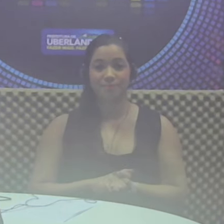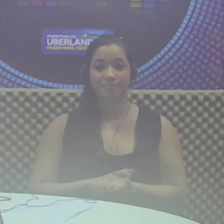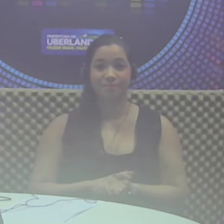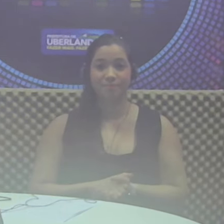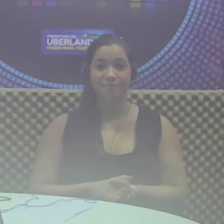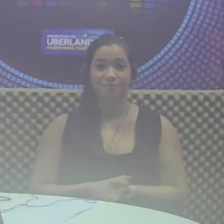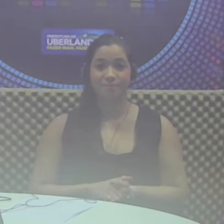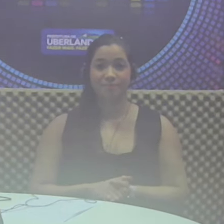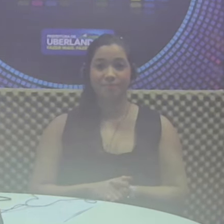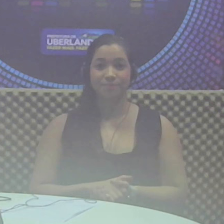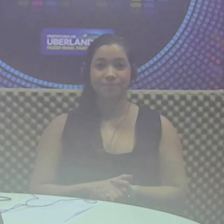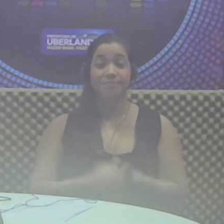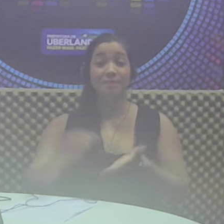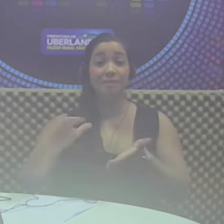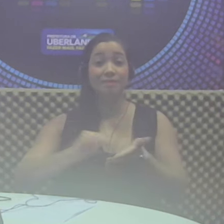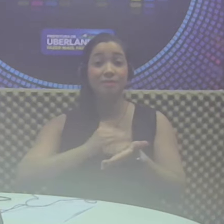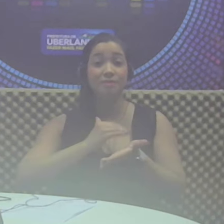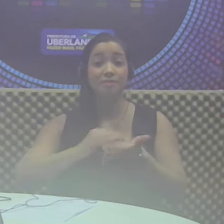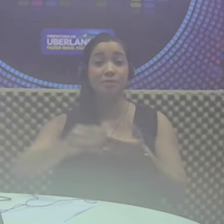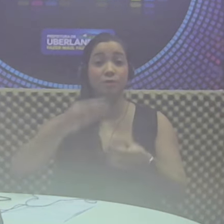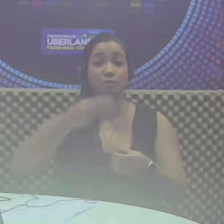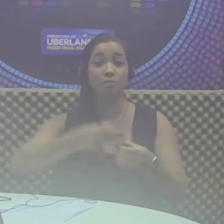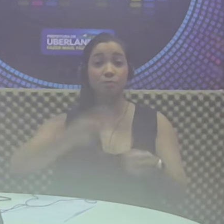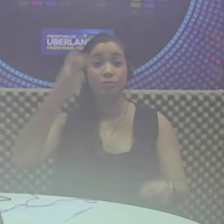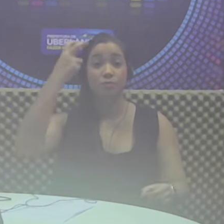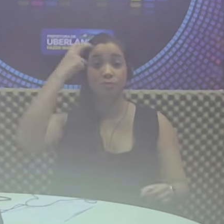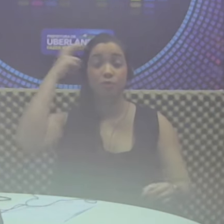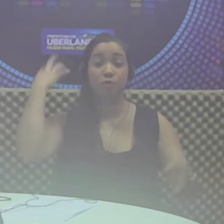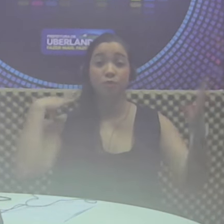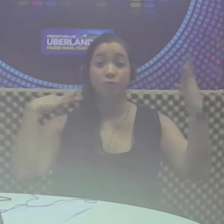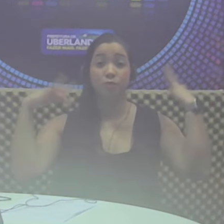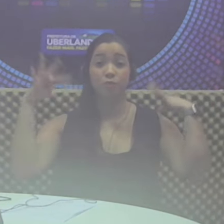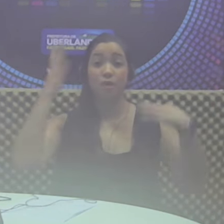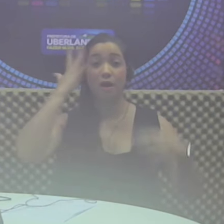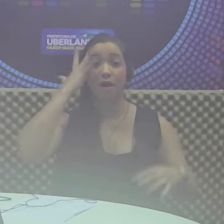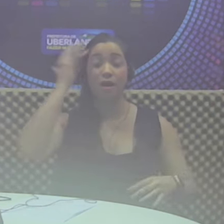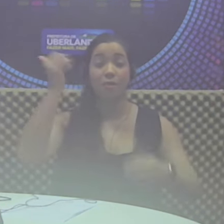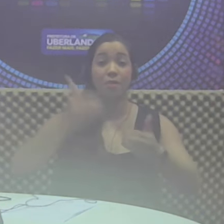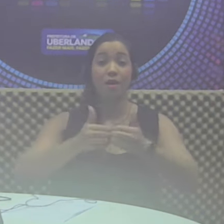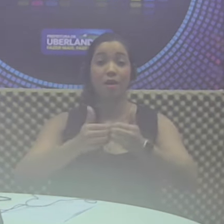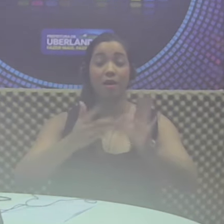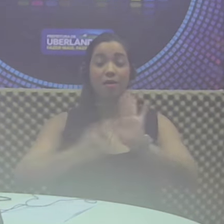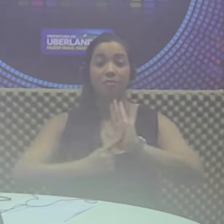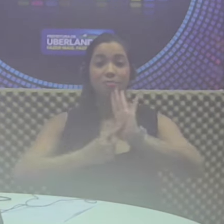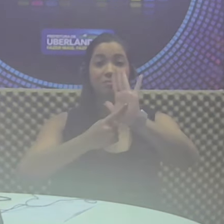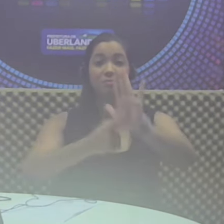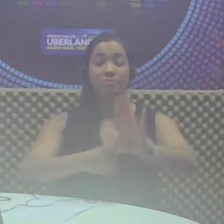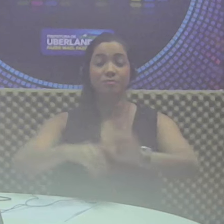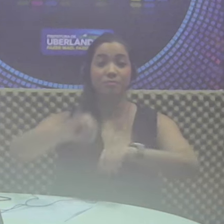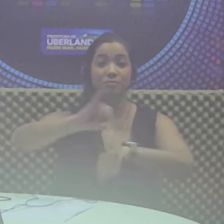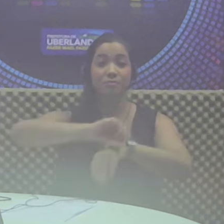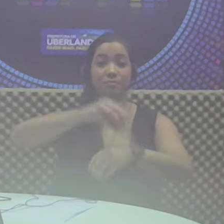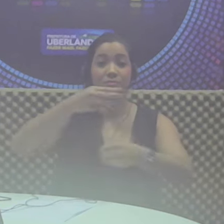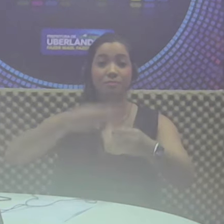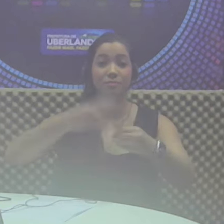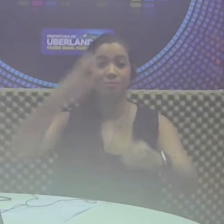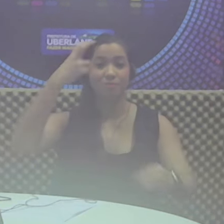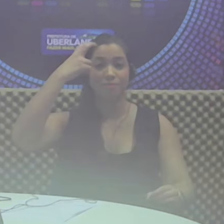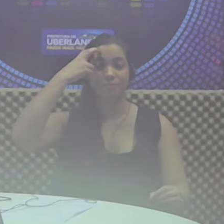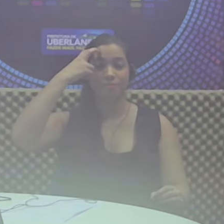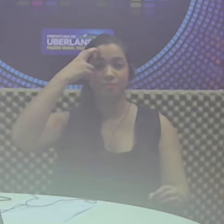A Secretaria Municipal de Cultura e Turismo abre amanhã uma nova exposição no Centro Municipal de Cultura.